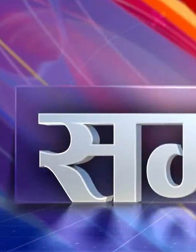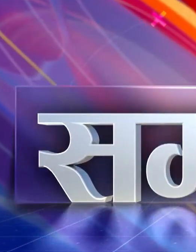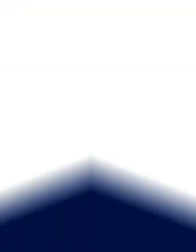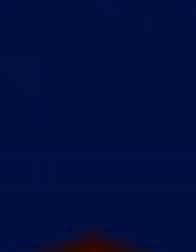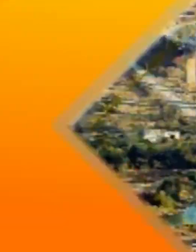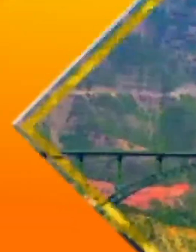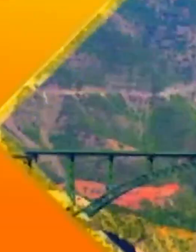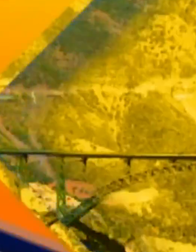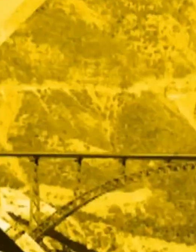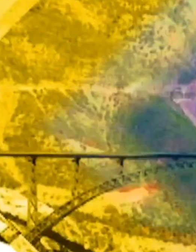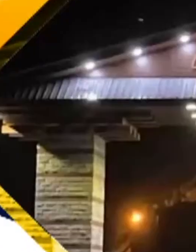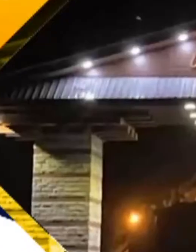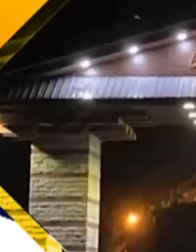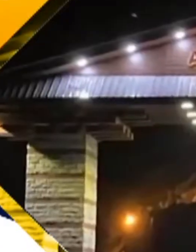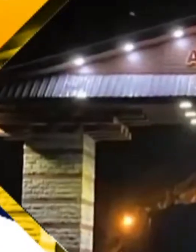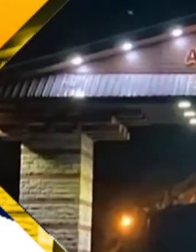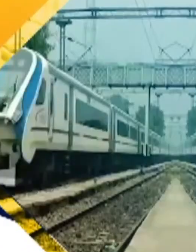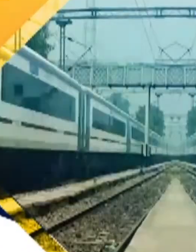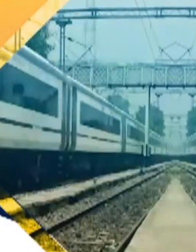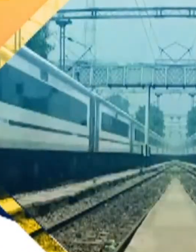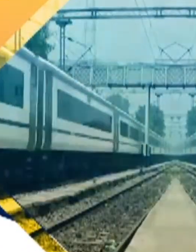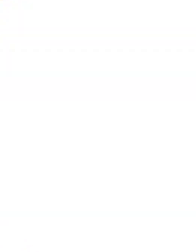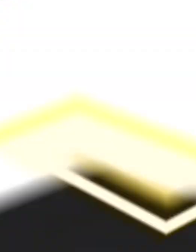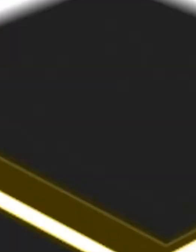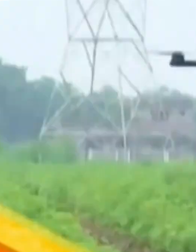मुझे अनुमती नमस्कार